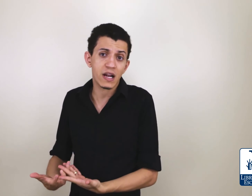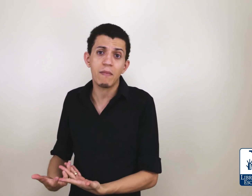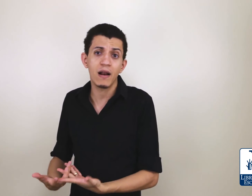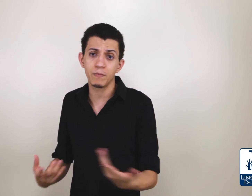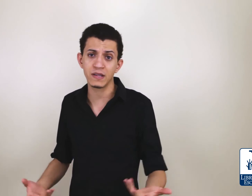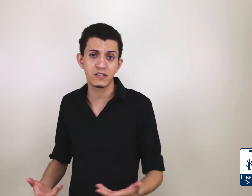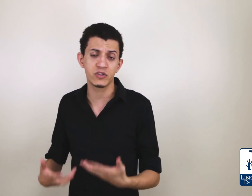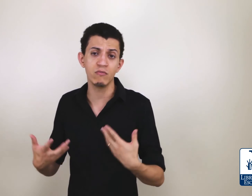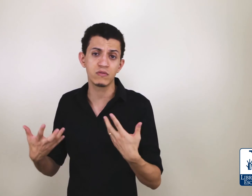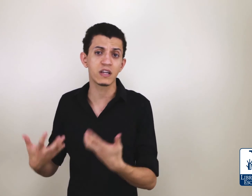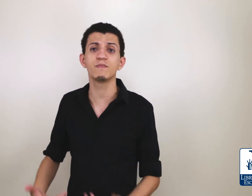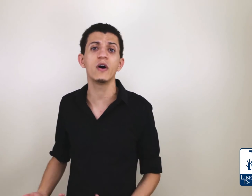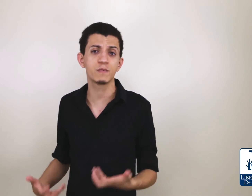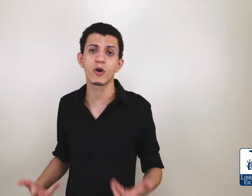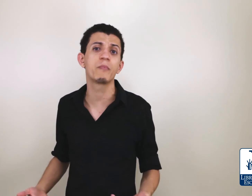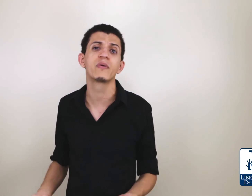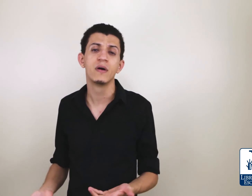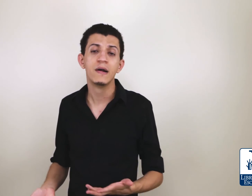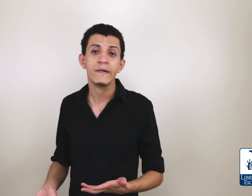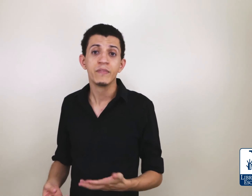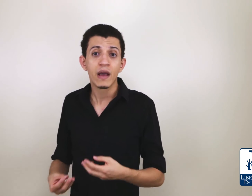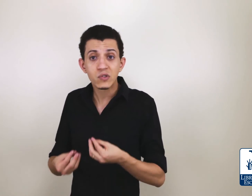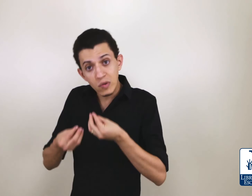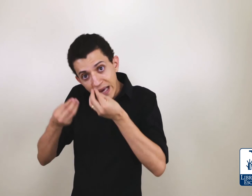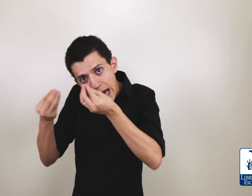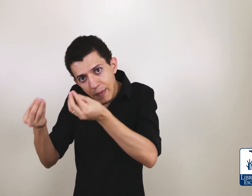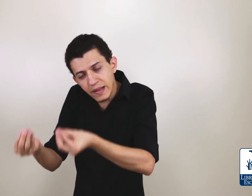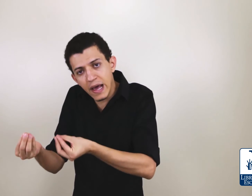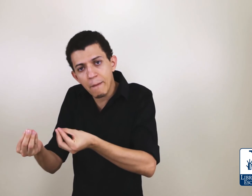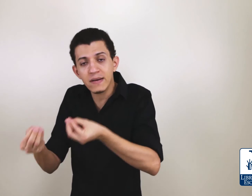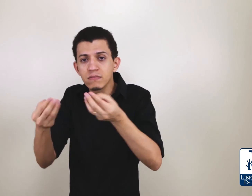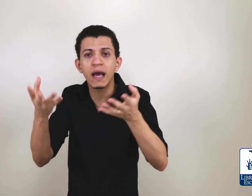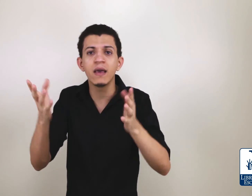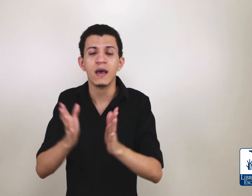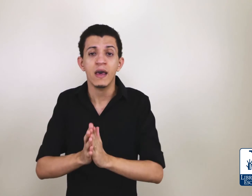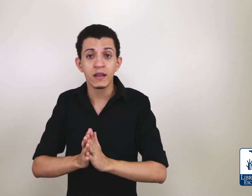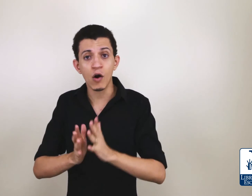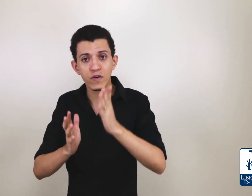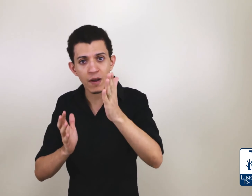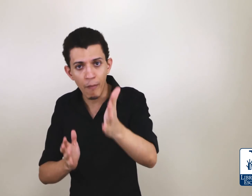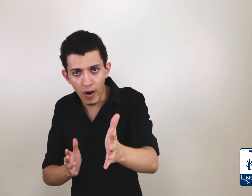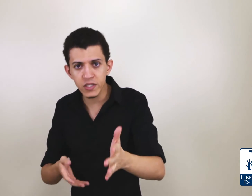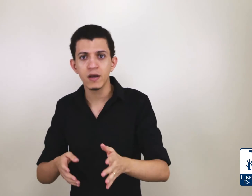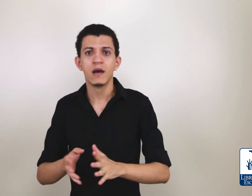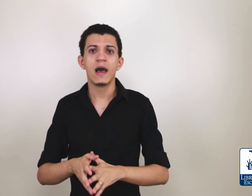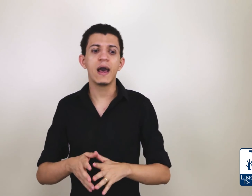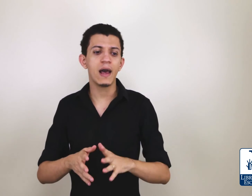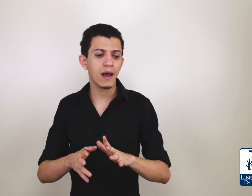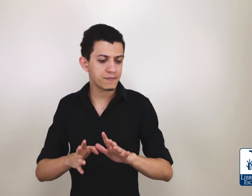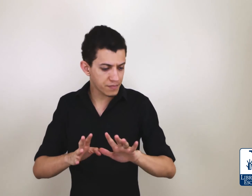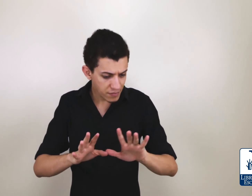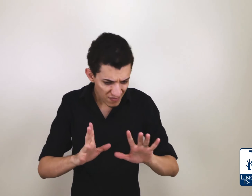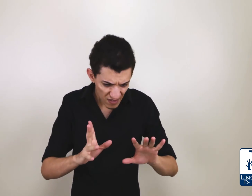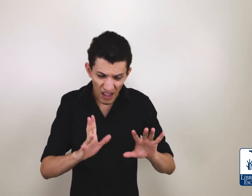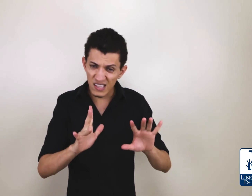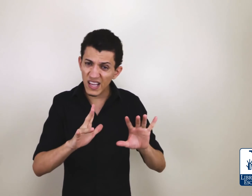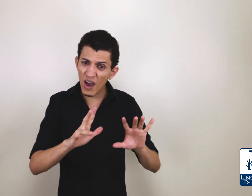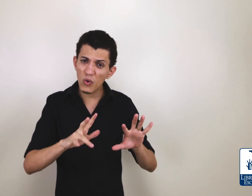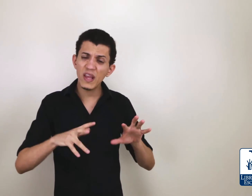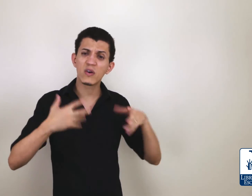de trabalho que precisam de um transporte próprio. É surdo que quer aprender, mas não tem. Então você pode se reunir